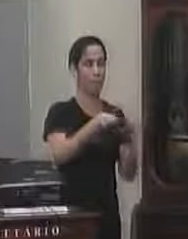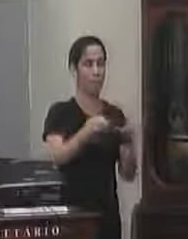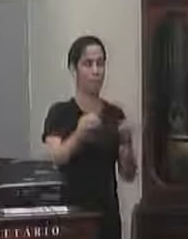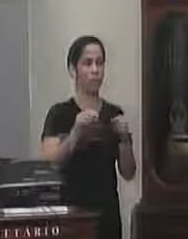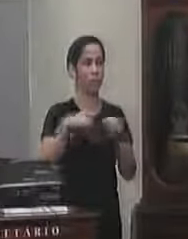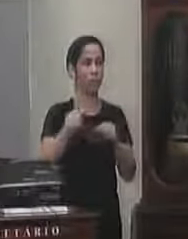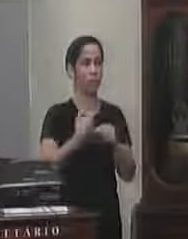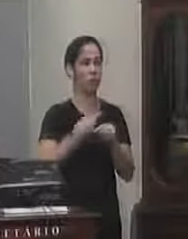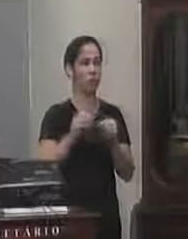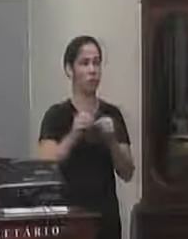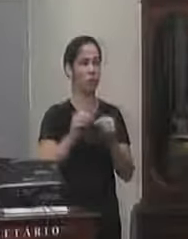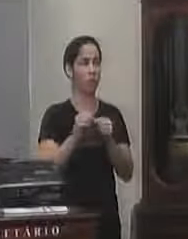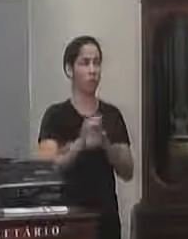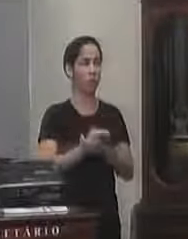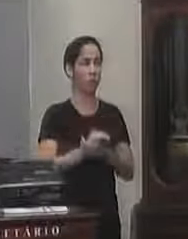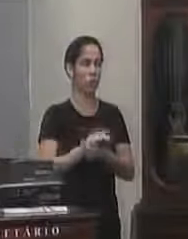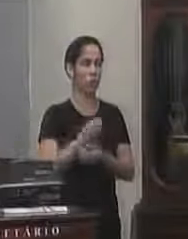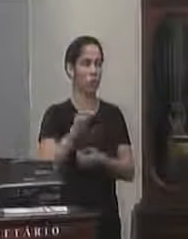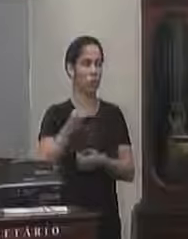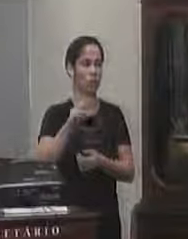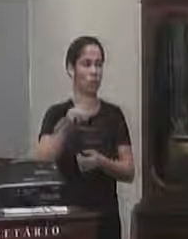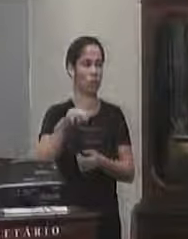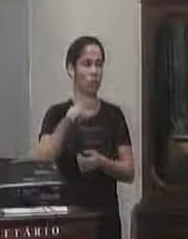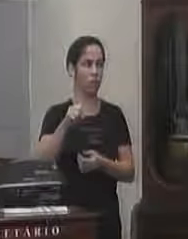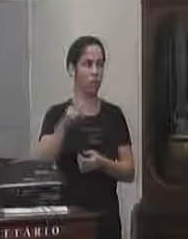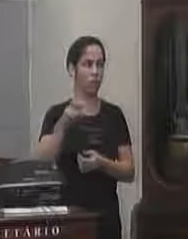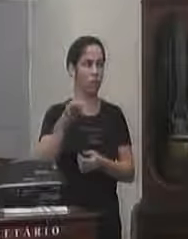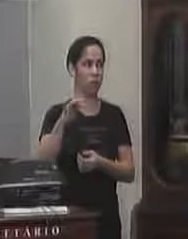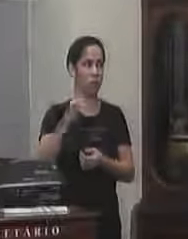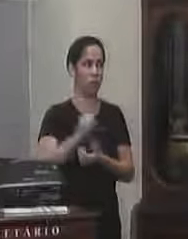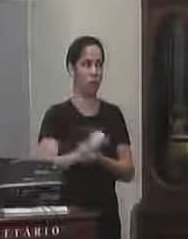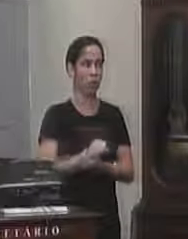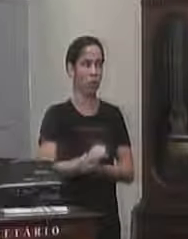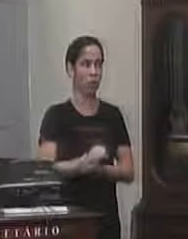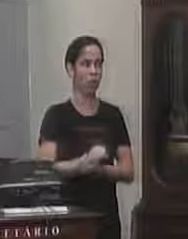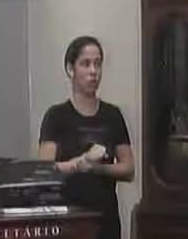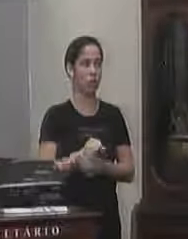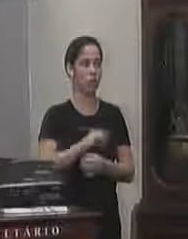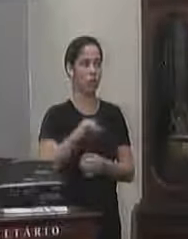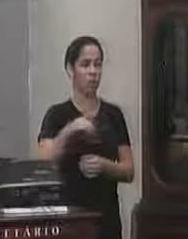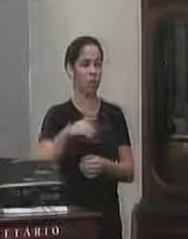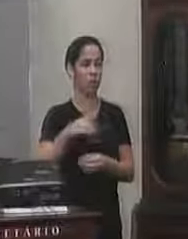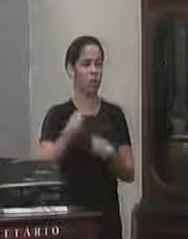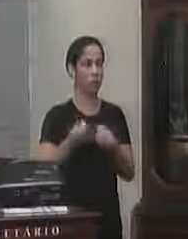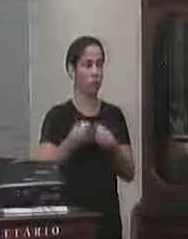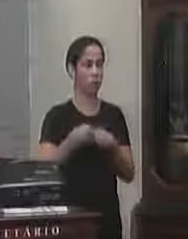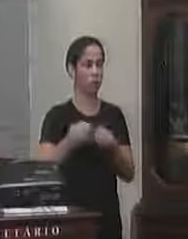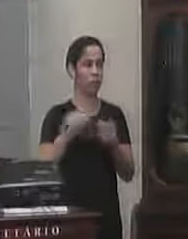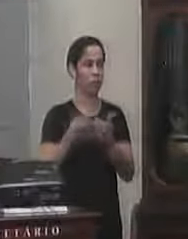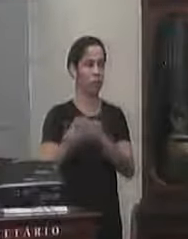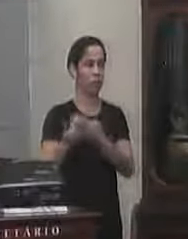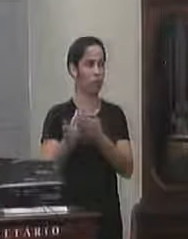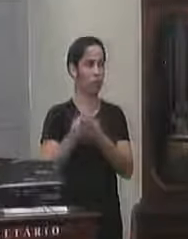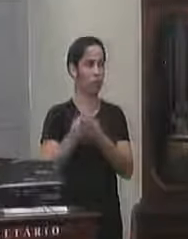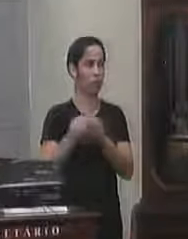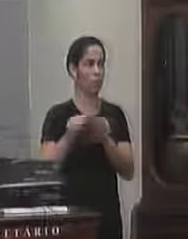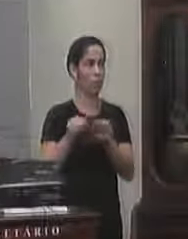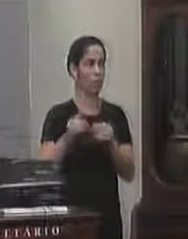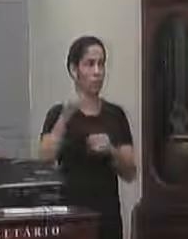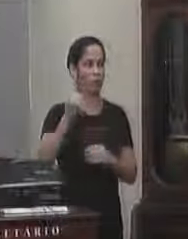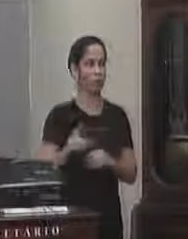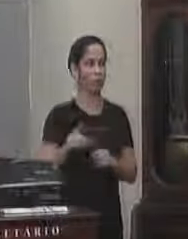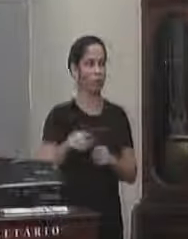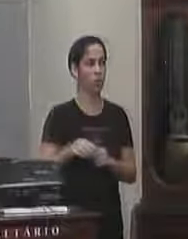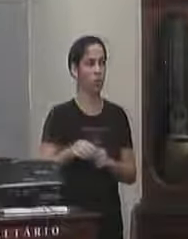oferecer o transporte para aqueles que tem direito hoje eles tem transporte todos os alunos que estudam lá que tem o transporte que tem o direito